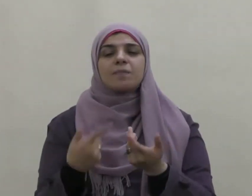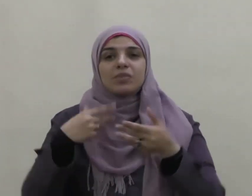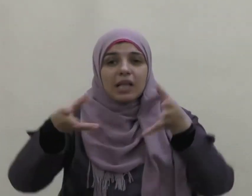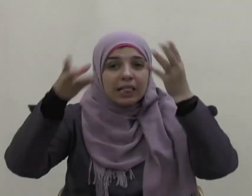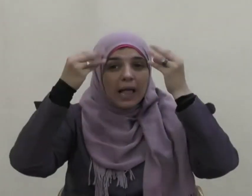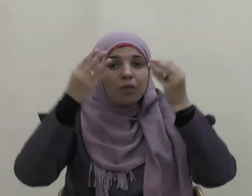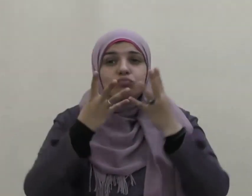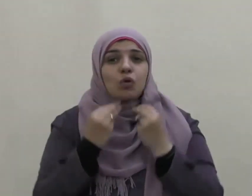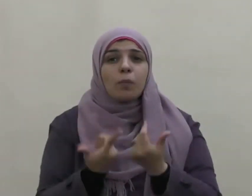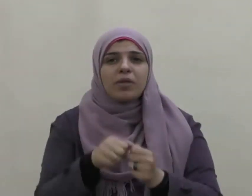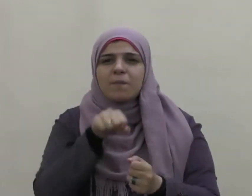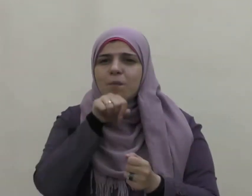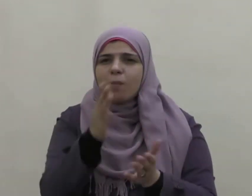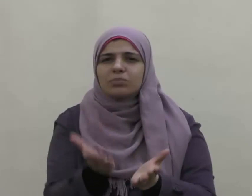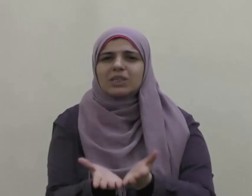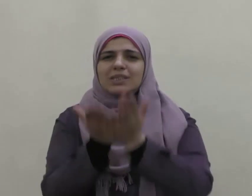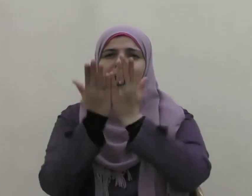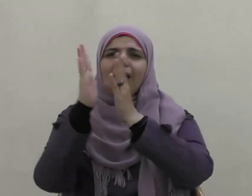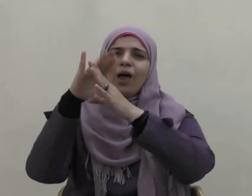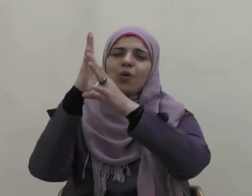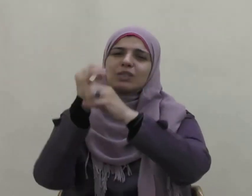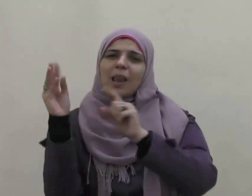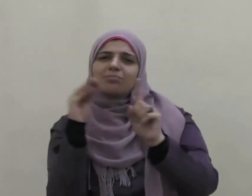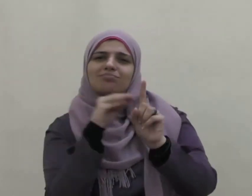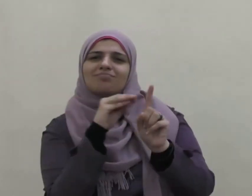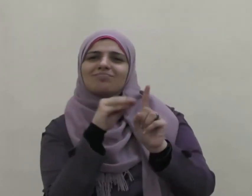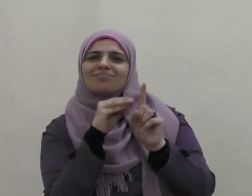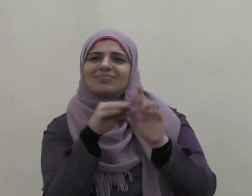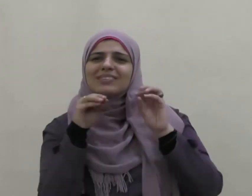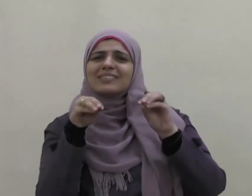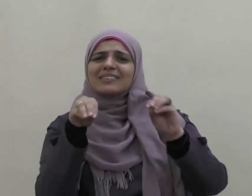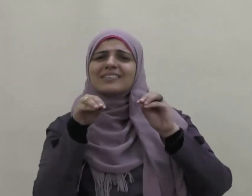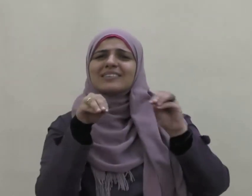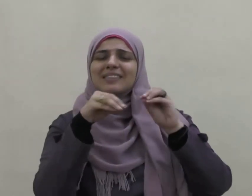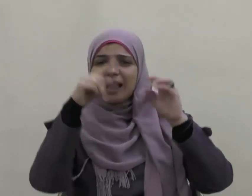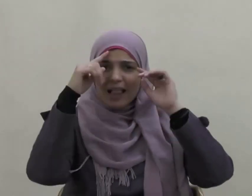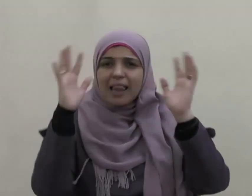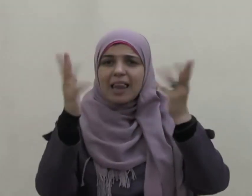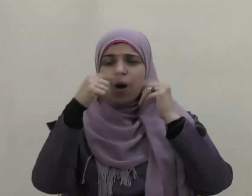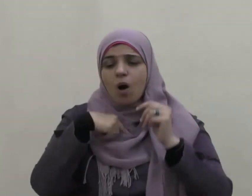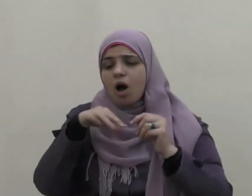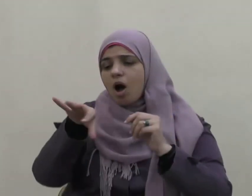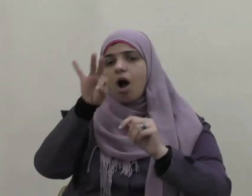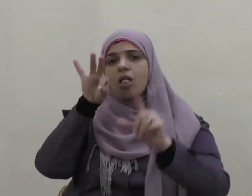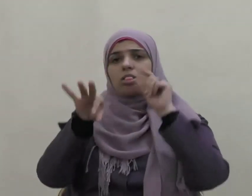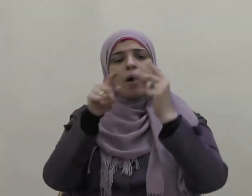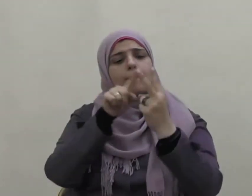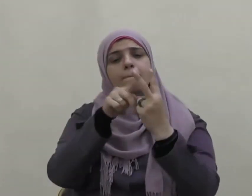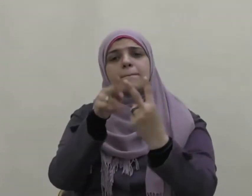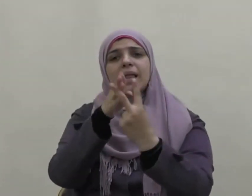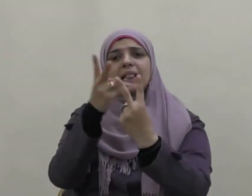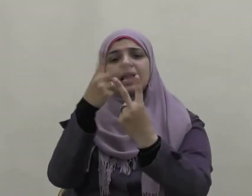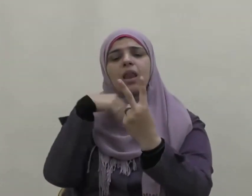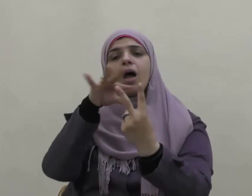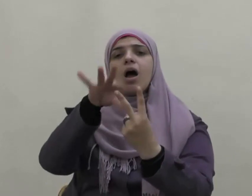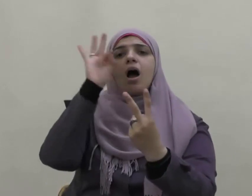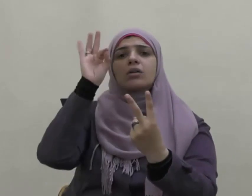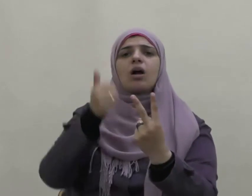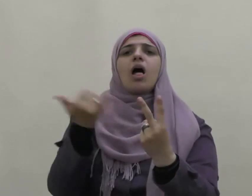النبي صلى الله عليه وسلم الذي ما خير بين أمرين إلا اختار أيسرهما